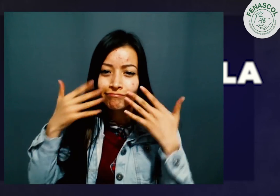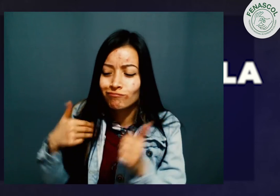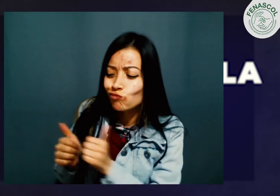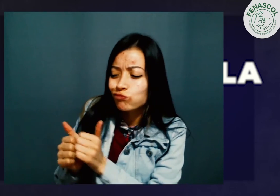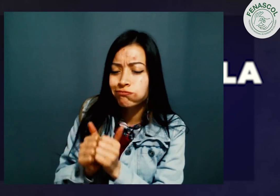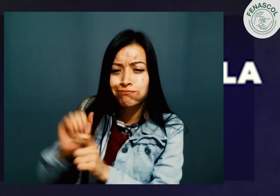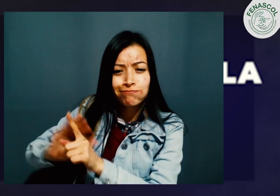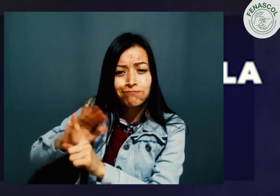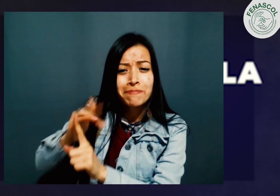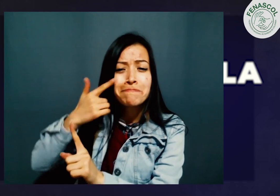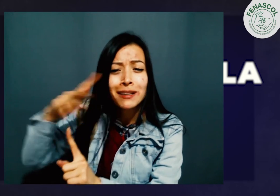consiento mucho como si fuera mi hijo